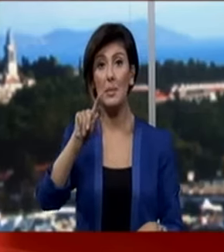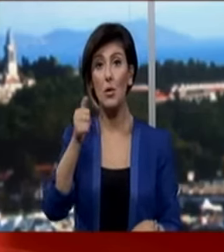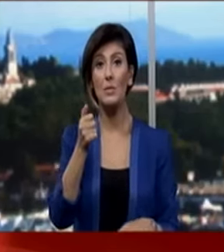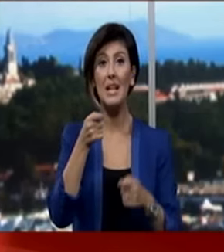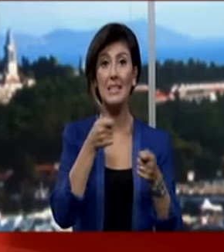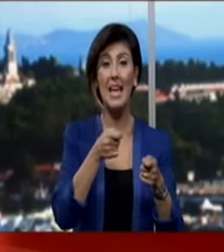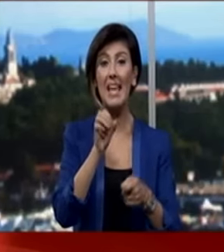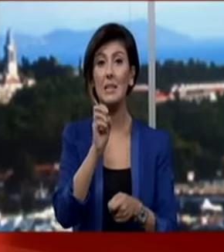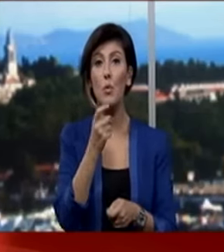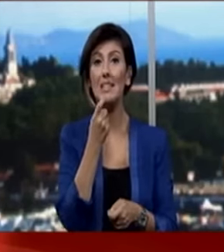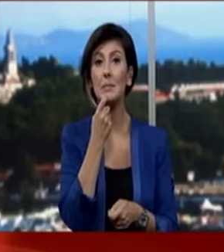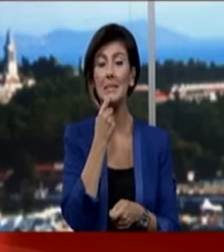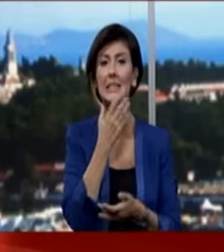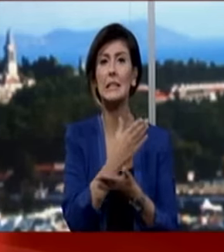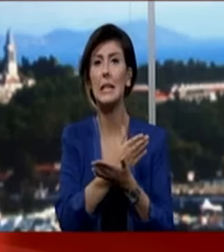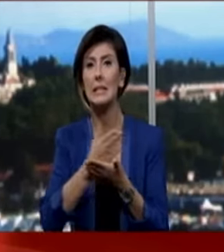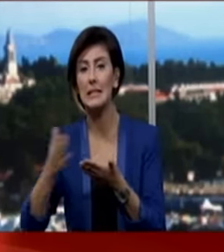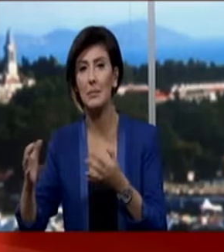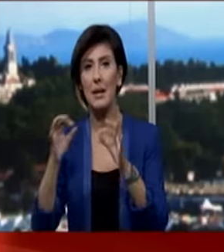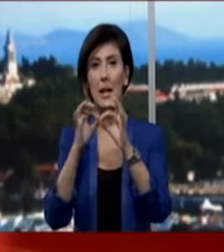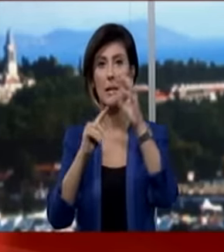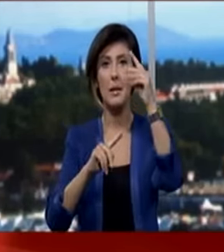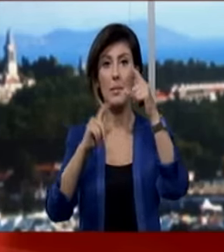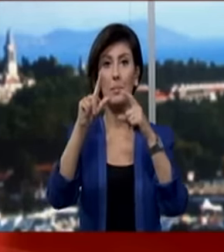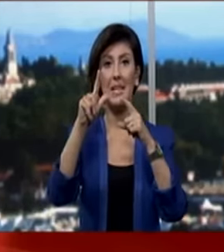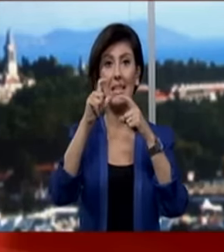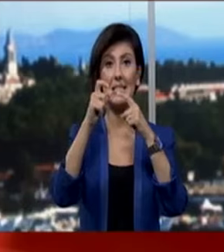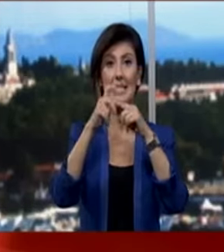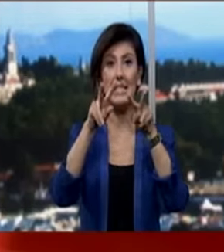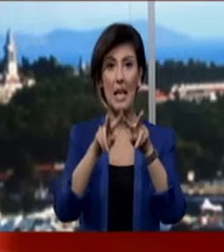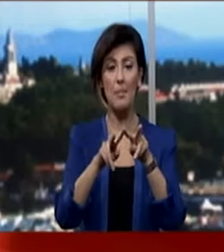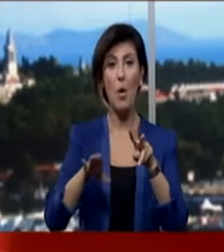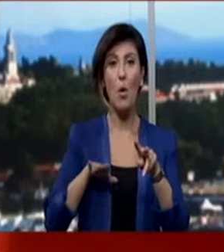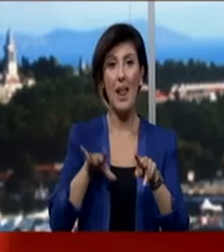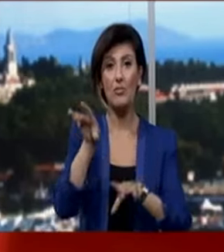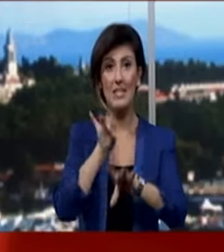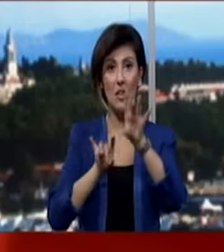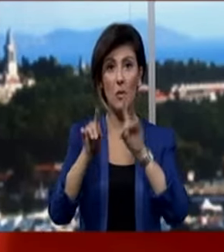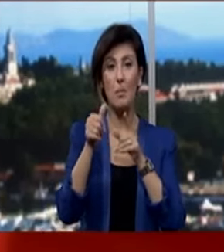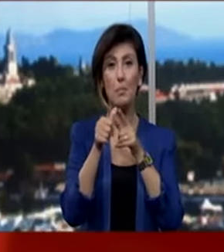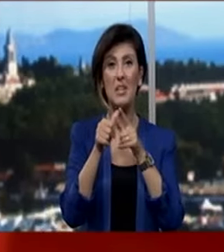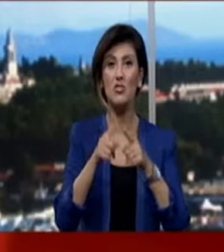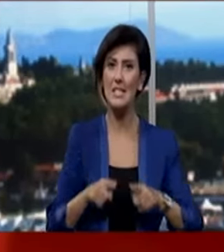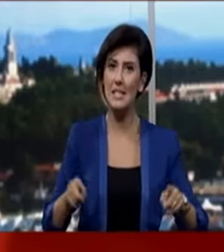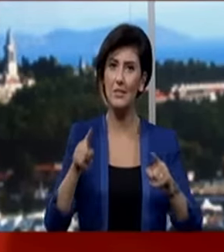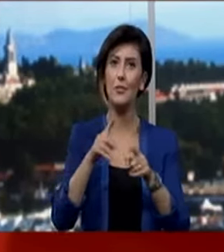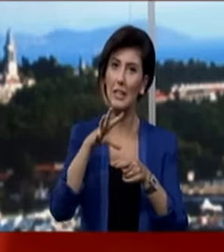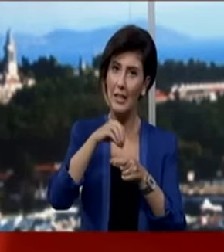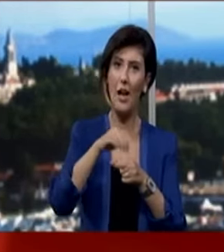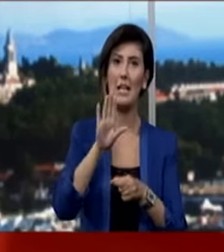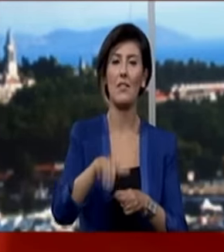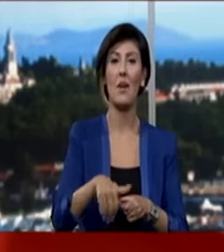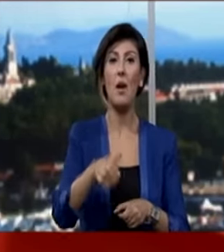-2016 Eğitim Öğretim yılından itibaren Bilsem'e öğrenci seçimine birinci sınıflarda dahil edildi.